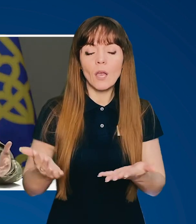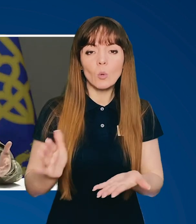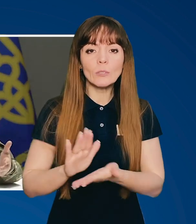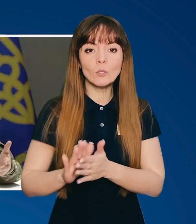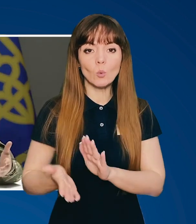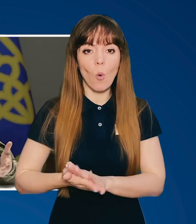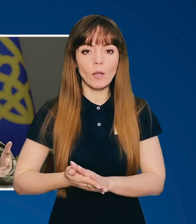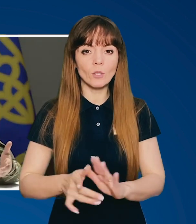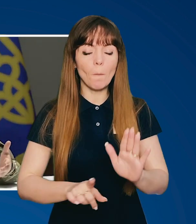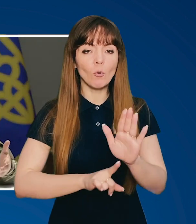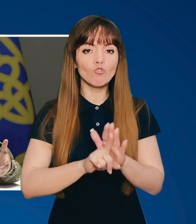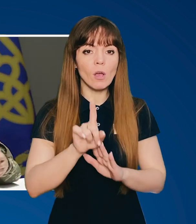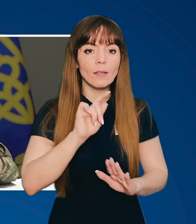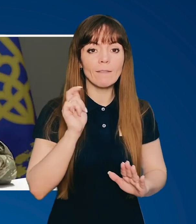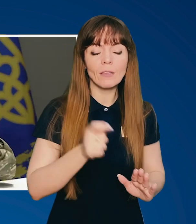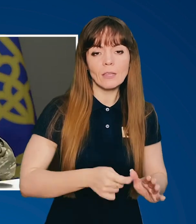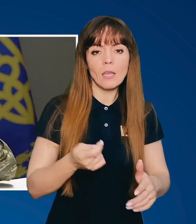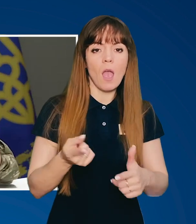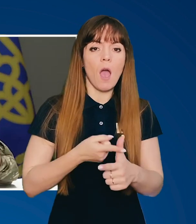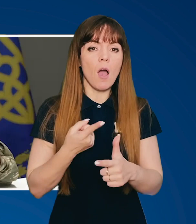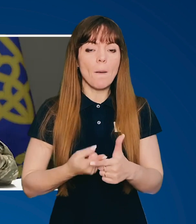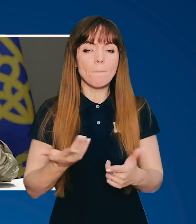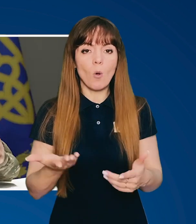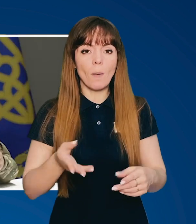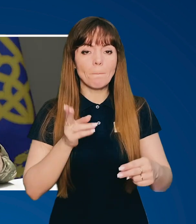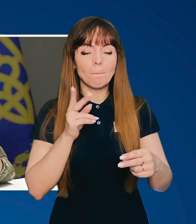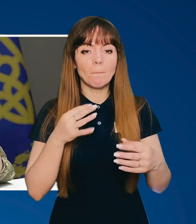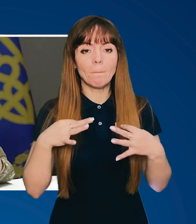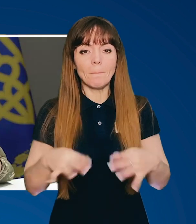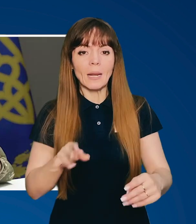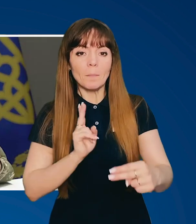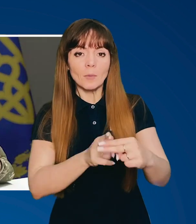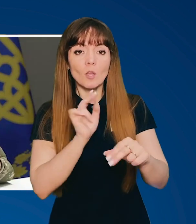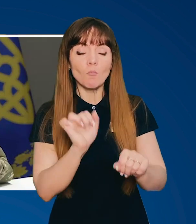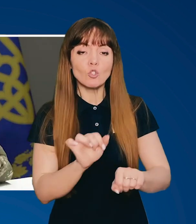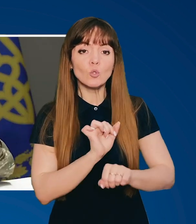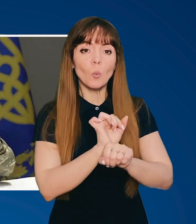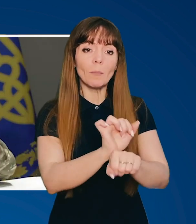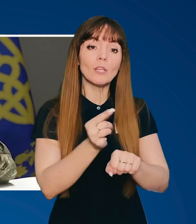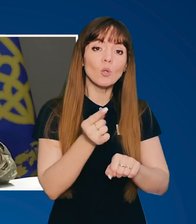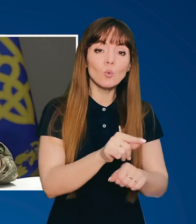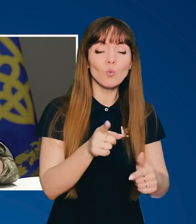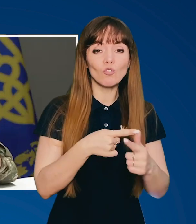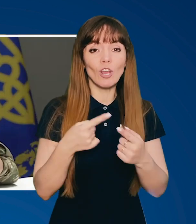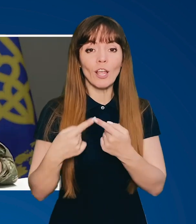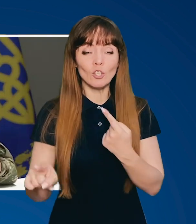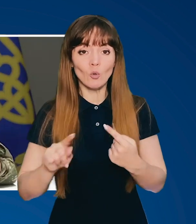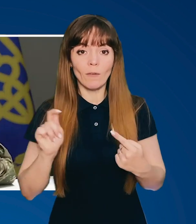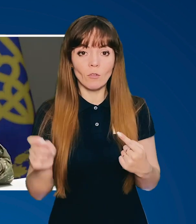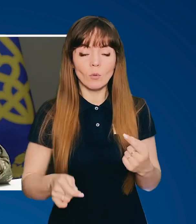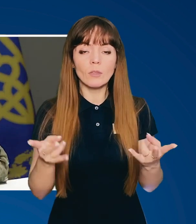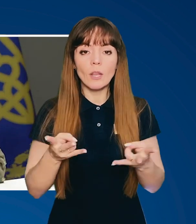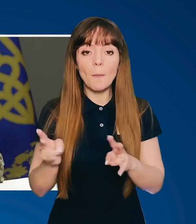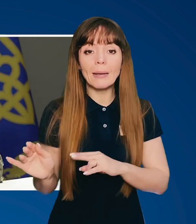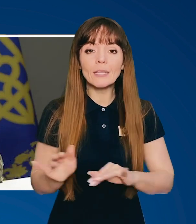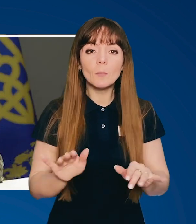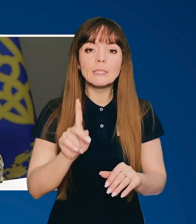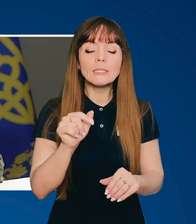якоїсь ситуації. Початок війни або превентивно можна зупинити ту чи іншу війну. Треба іноді діяти за